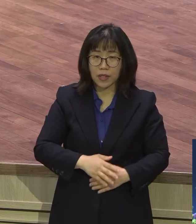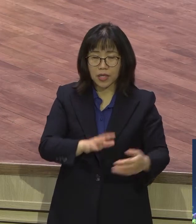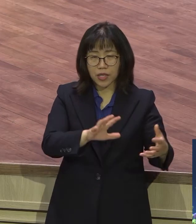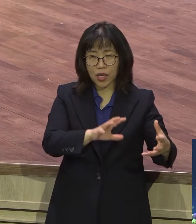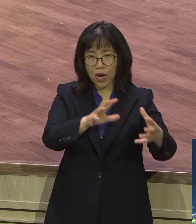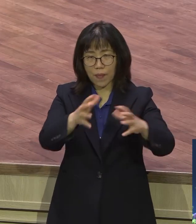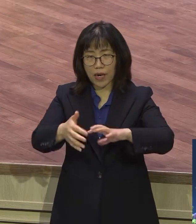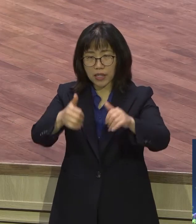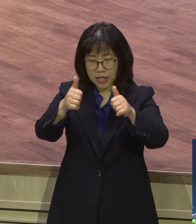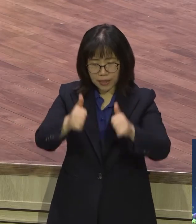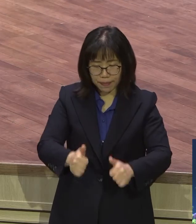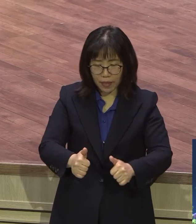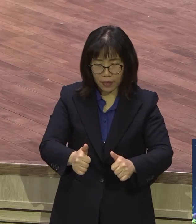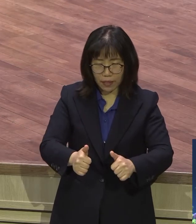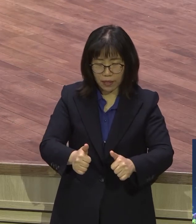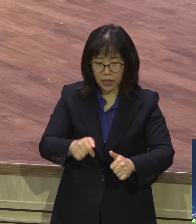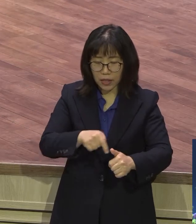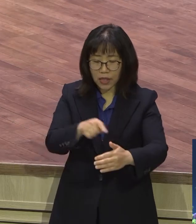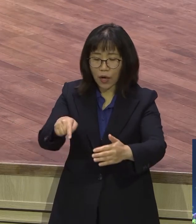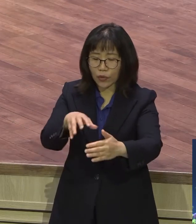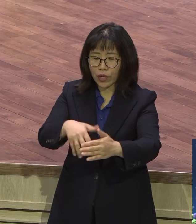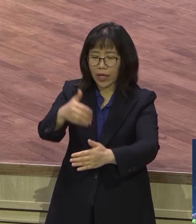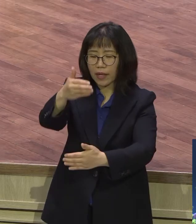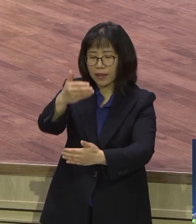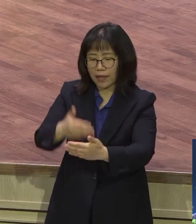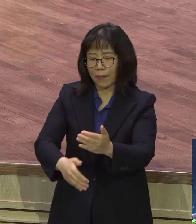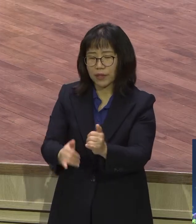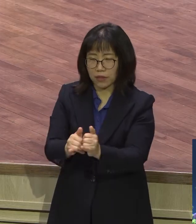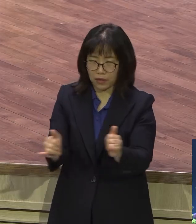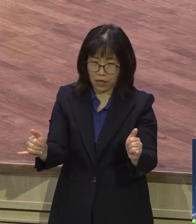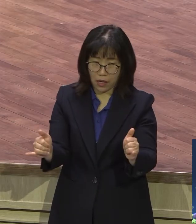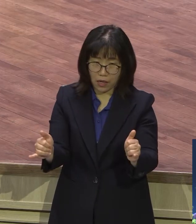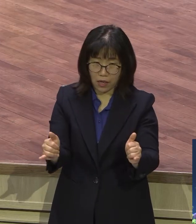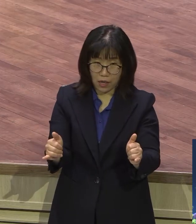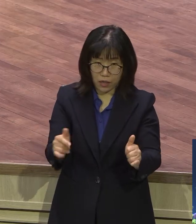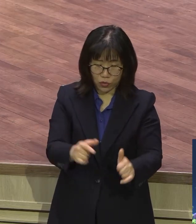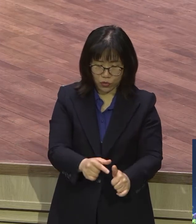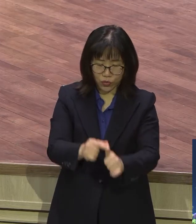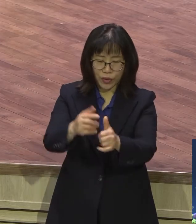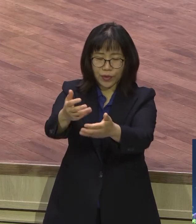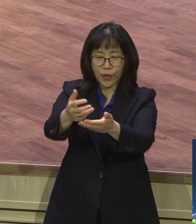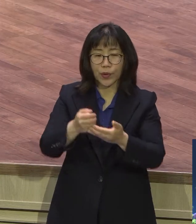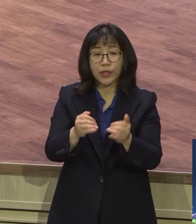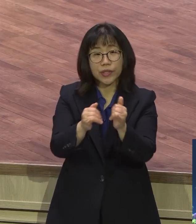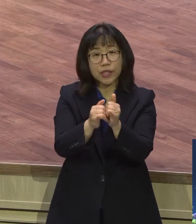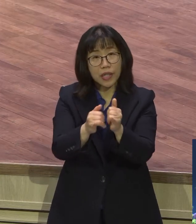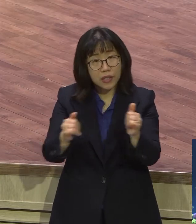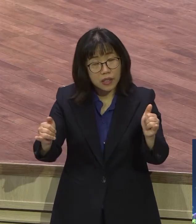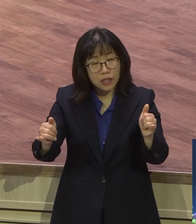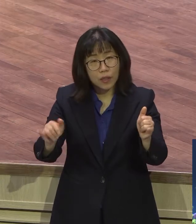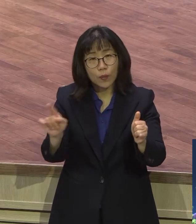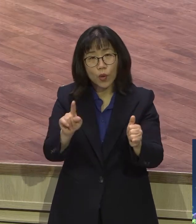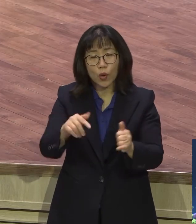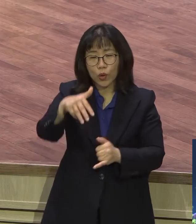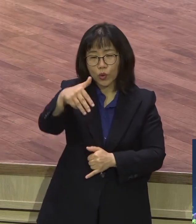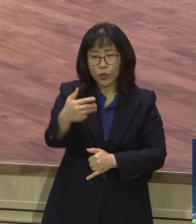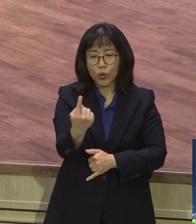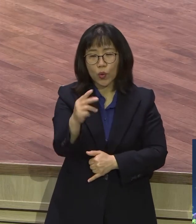받고 그 중에 남은 자 즉 구원 얻은 자들이 초막절을 지키려 예루살렘에 올라갈 것이라고